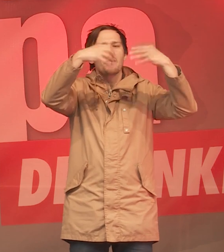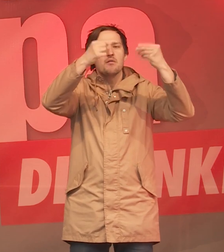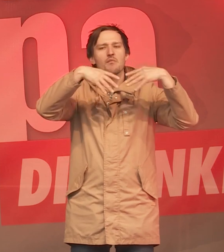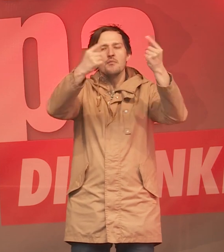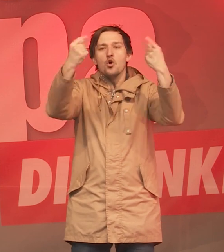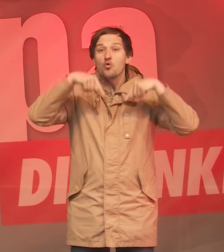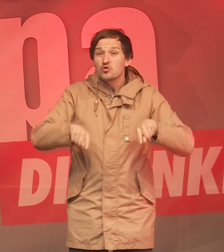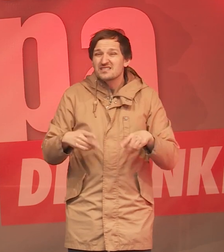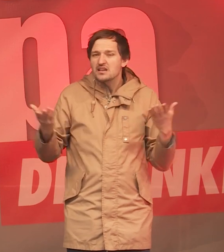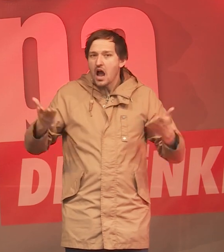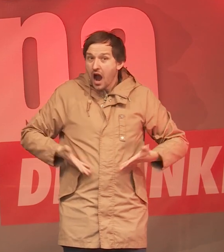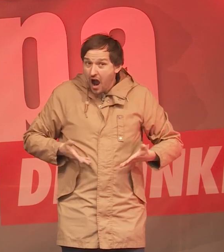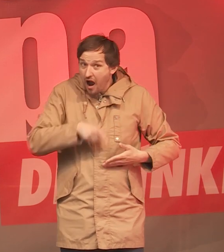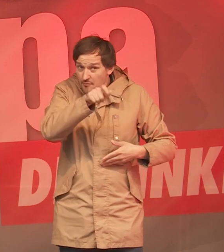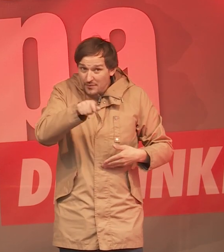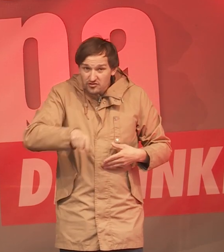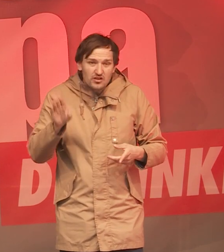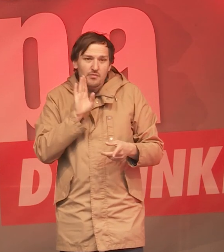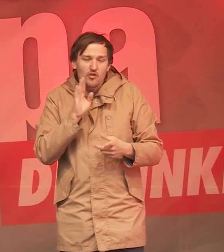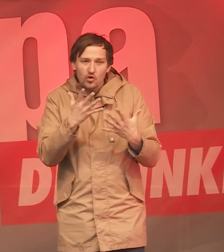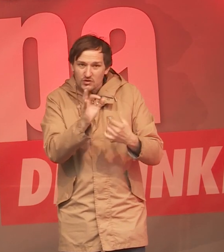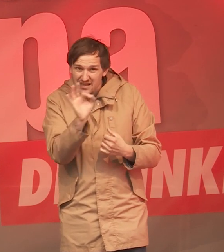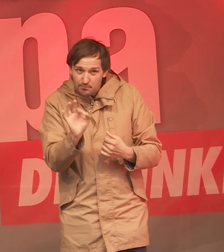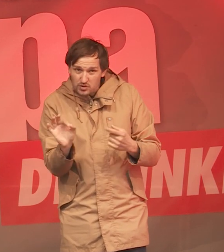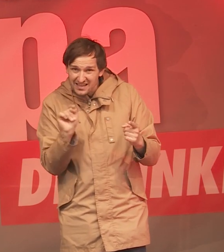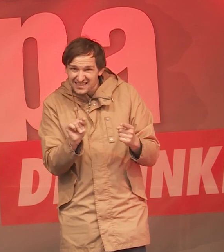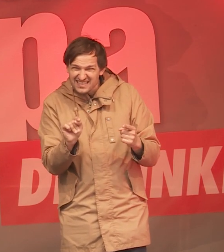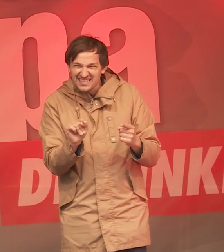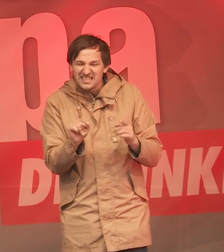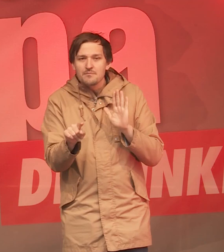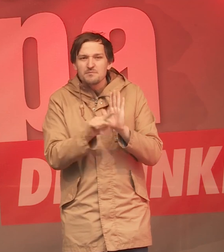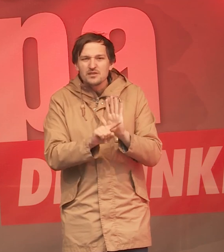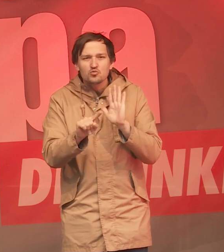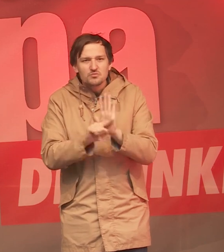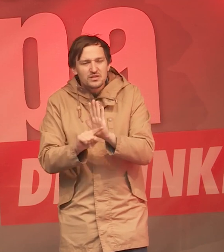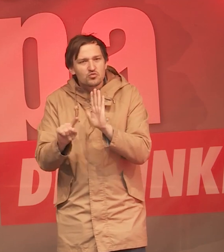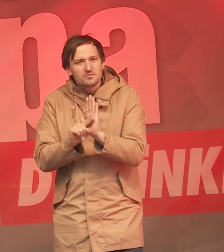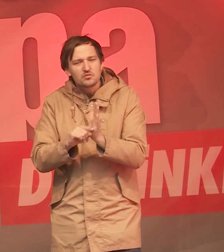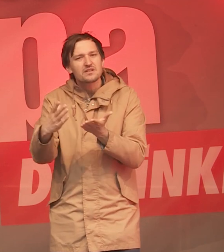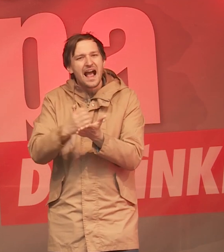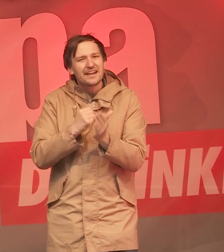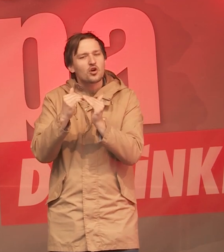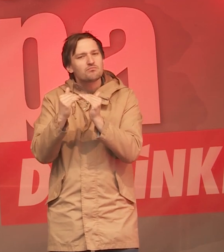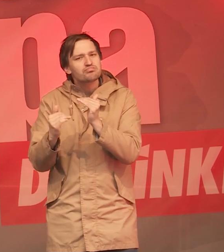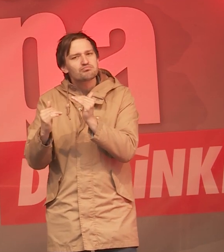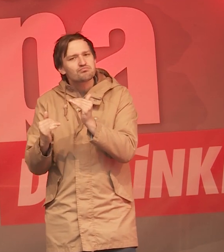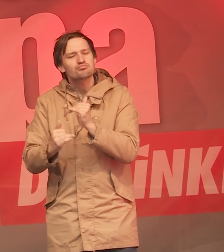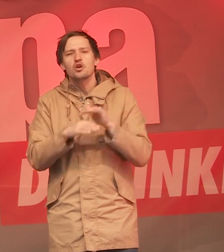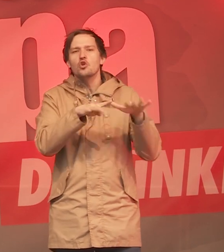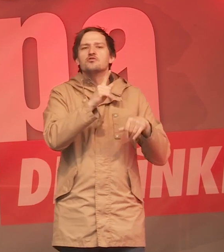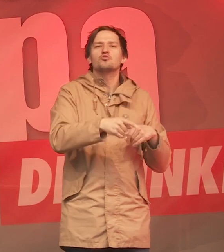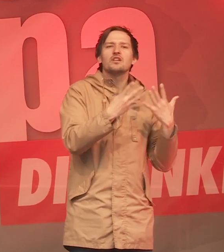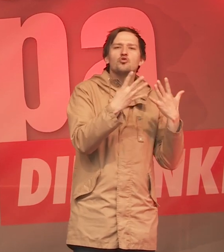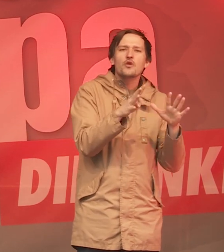Während die unteren 10 Prozent der Bevölkerung sogar noch verloren haben. Sie haben heute weniger Einkommen als Anfang der